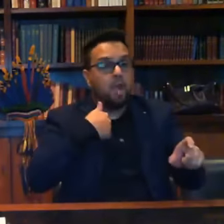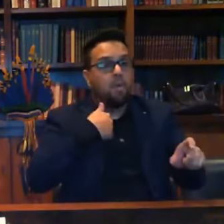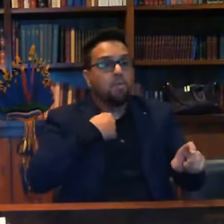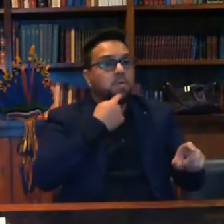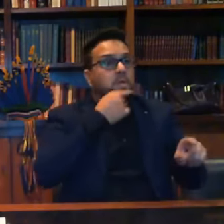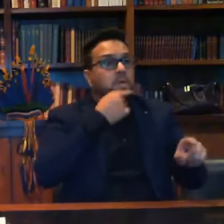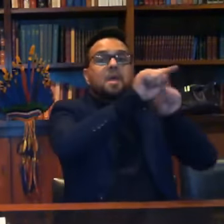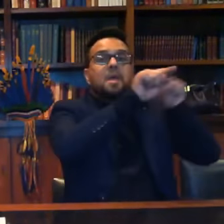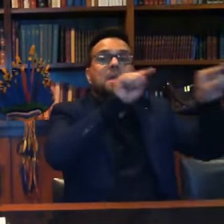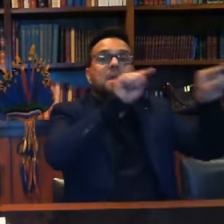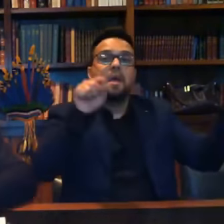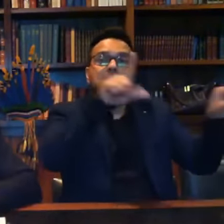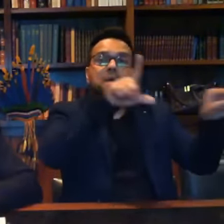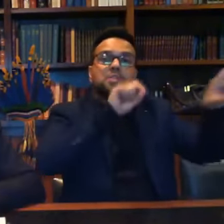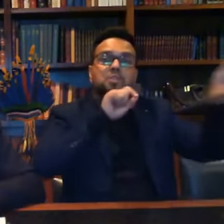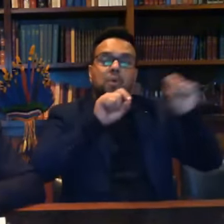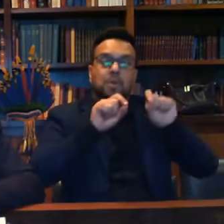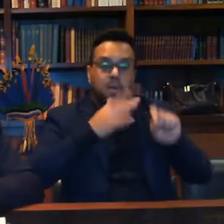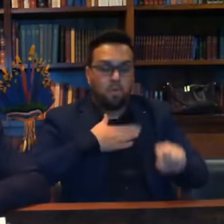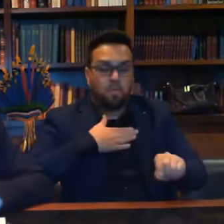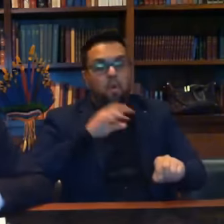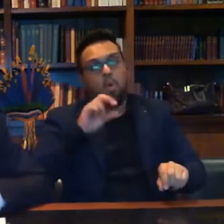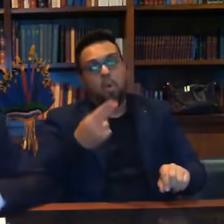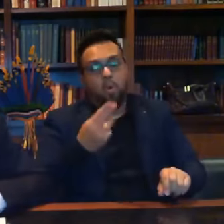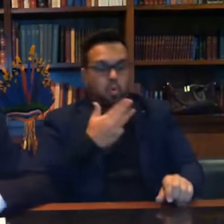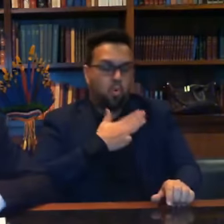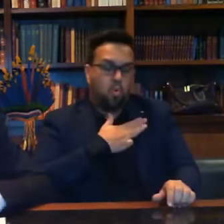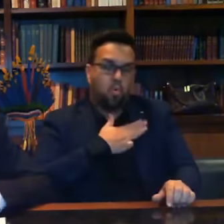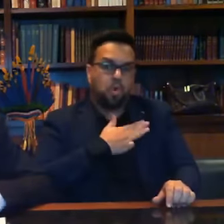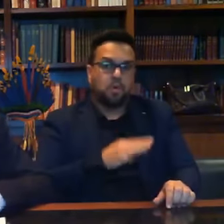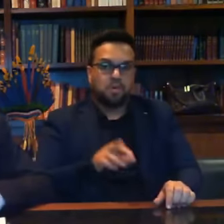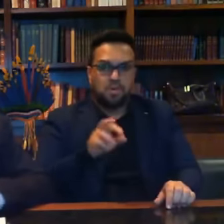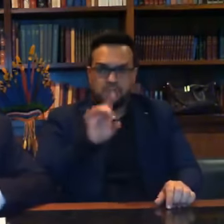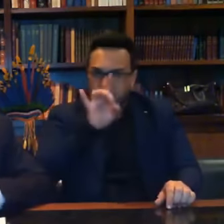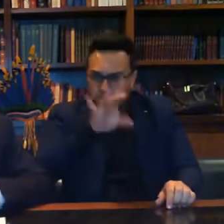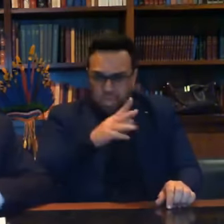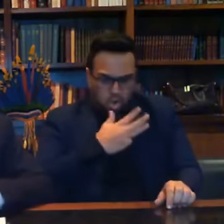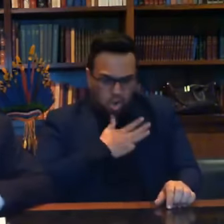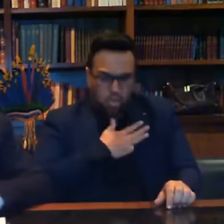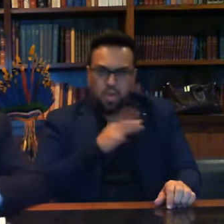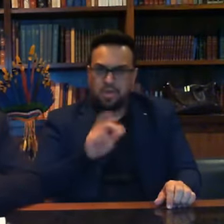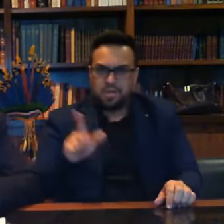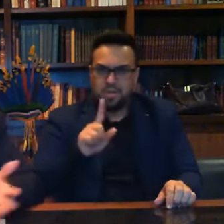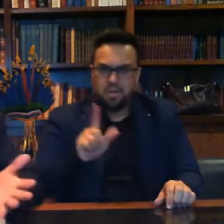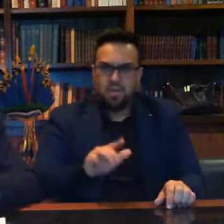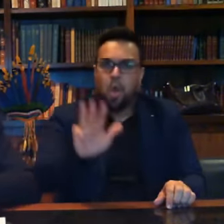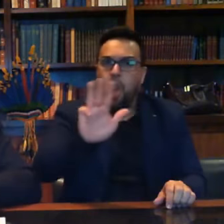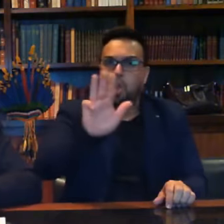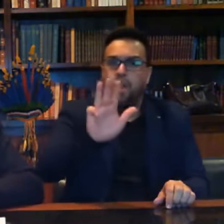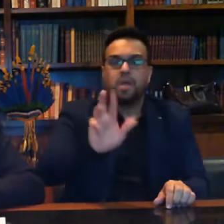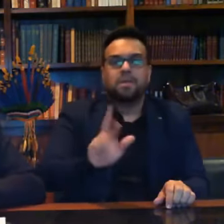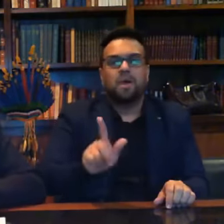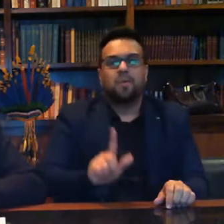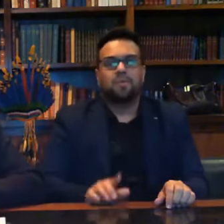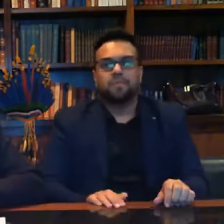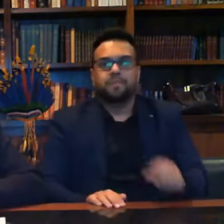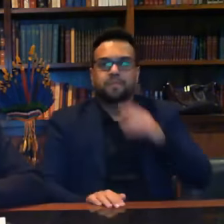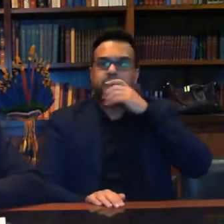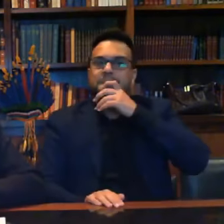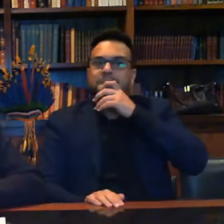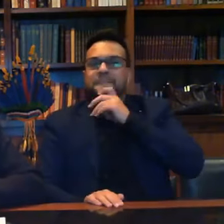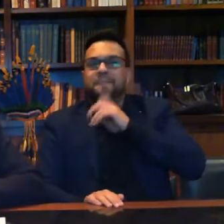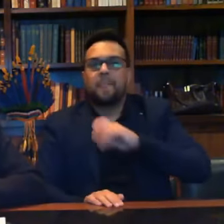candidatos indicados por Lula? e não é apenas o Lula, não. Ele voltando à presidência, o Zé Liceu volta para a Casa Civil.